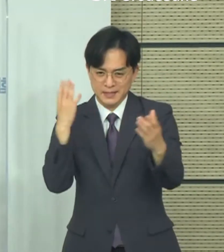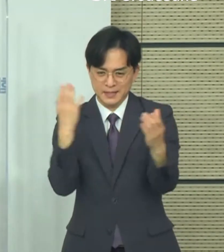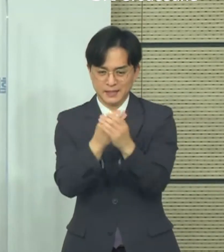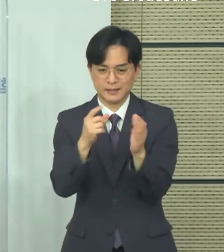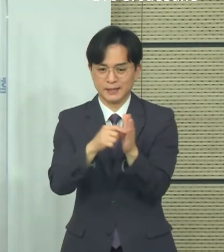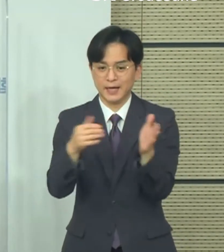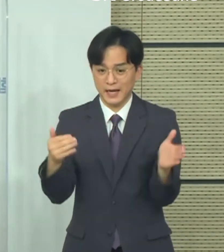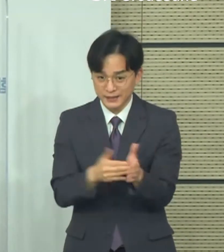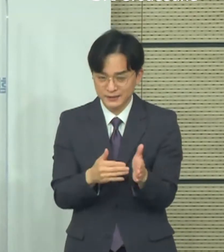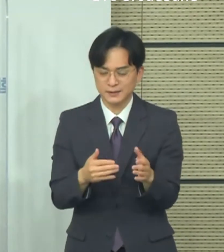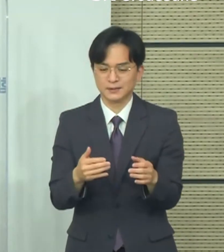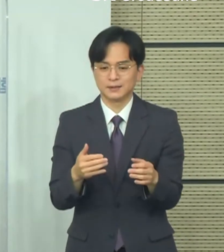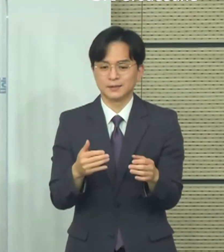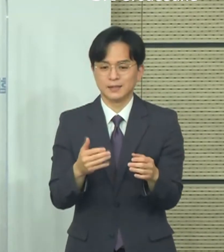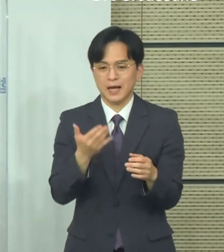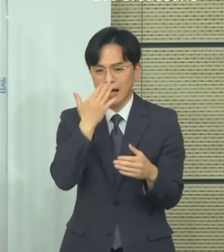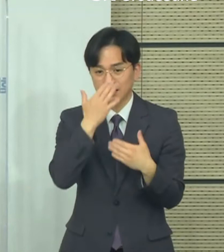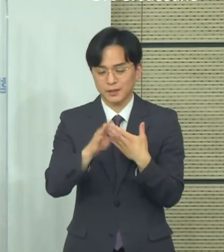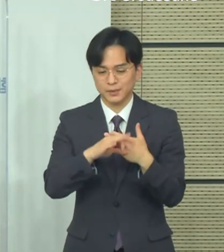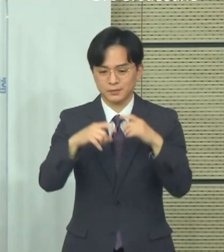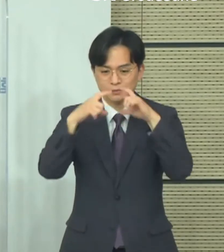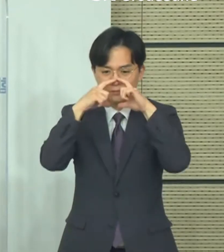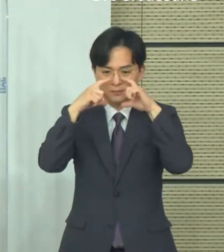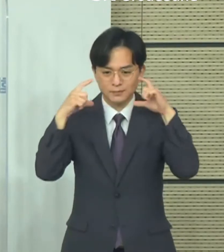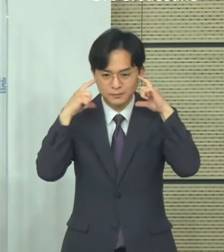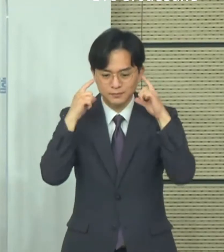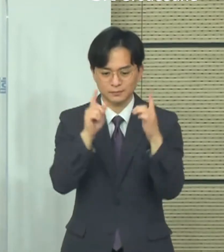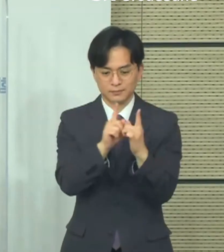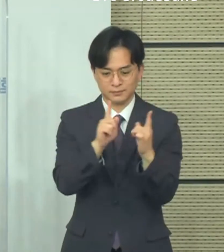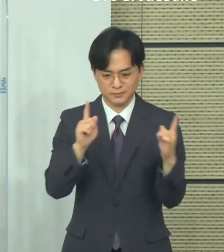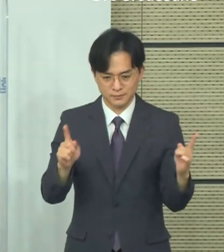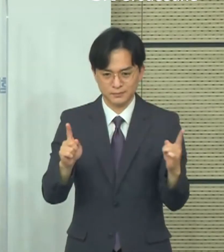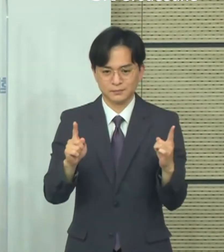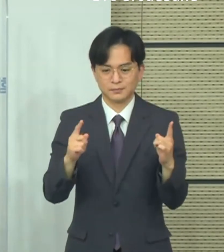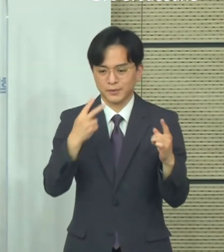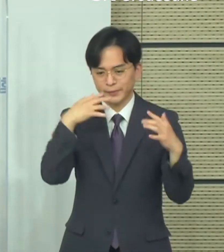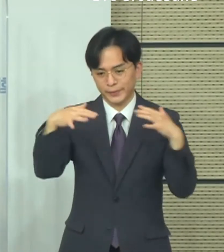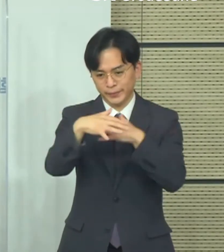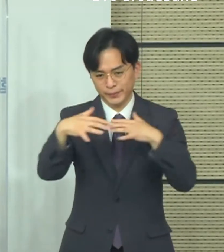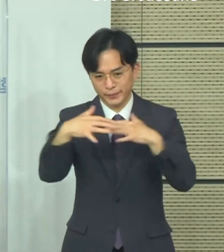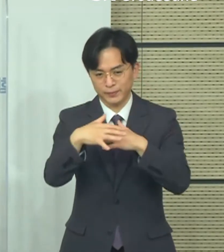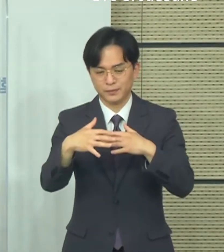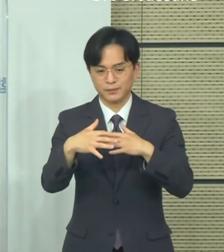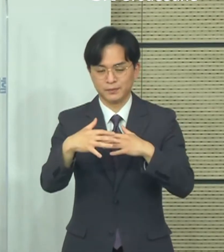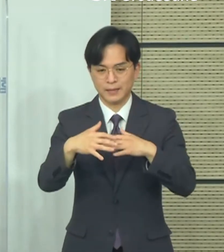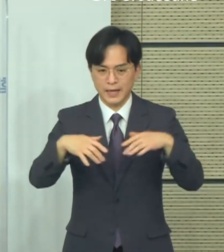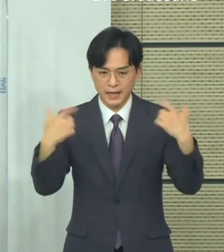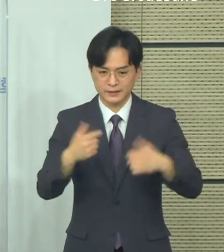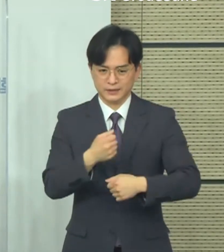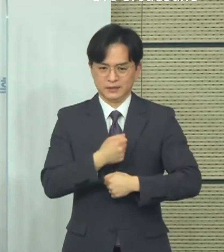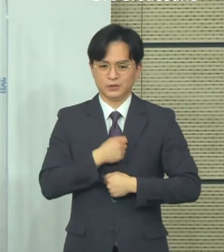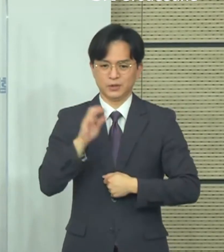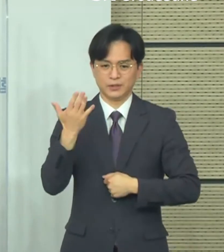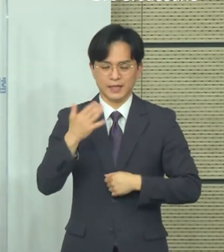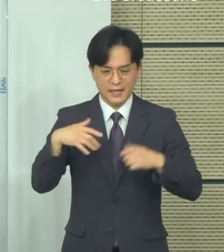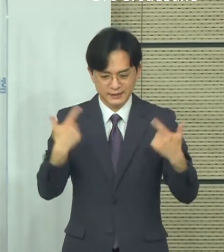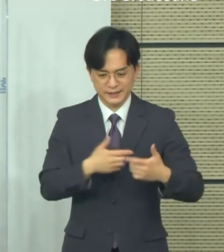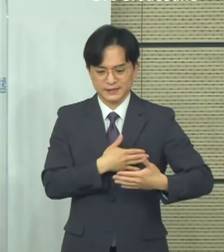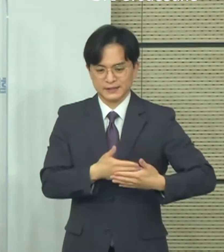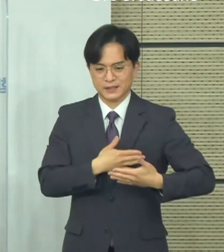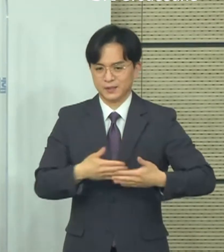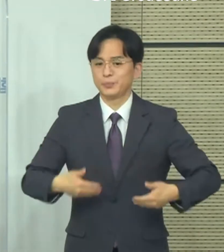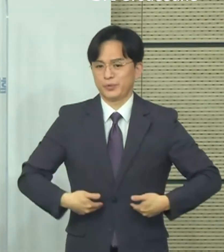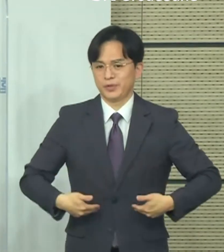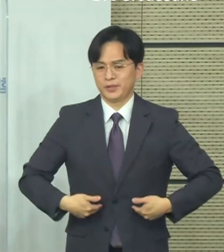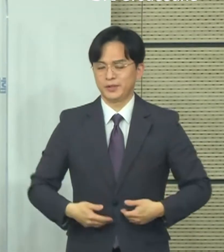기본적인 방역 수칙을 지키고 실내 활동들을 유의하는 그러한 어떤 방역의 긴장도는 당분간 유지될 필요가 있겠다라고